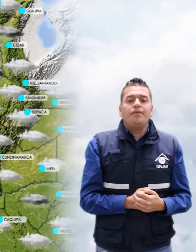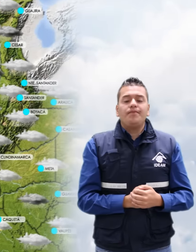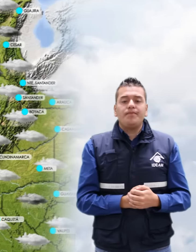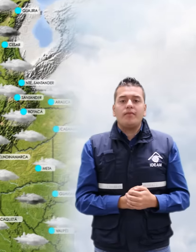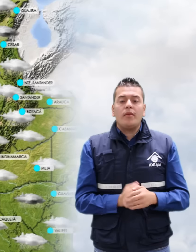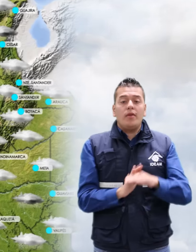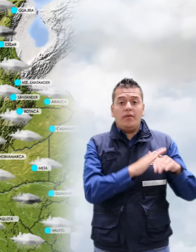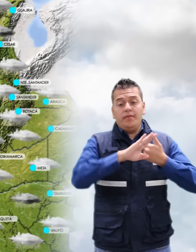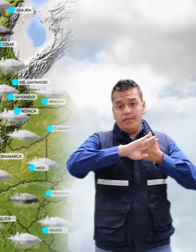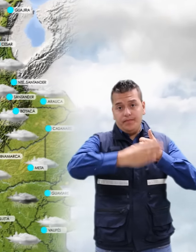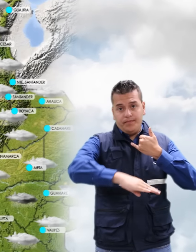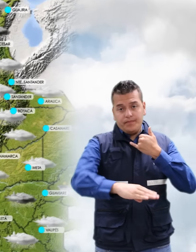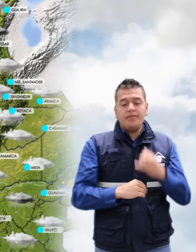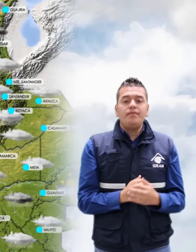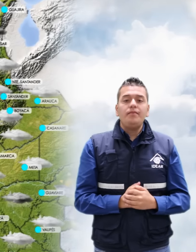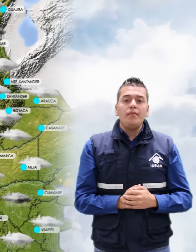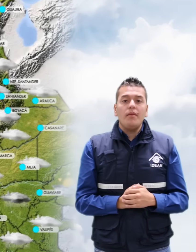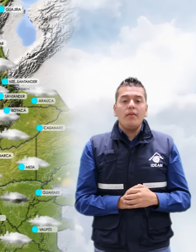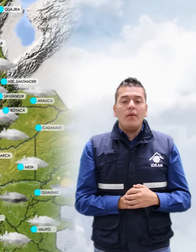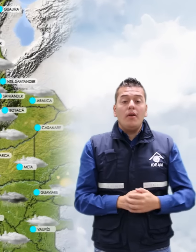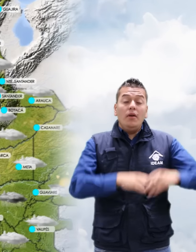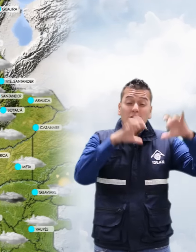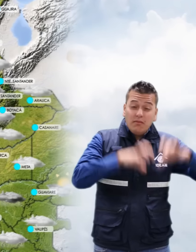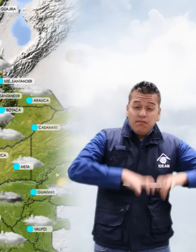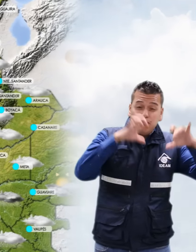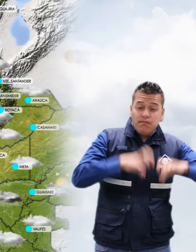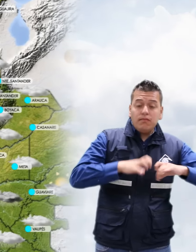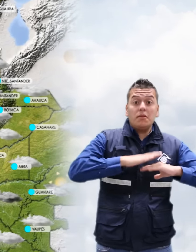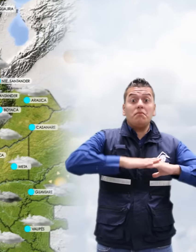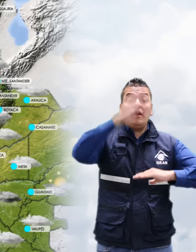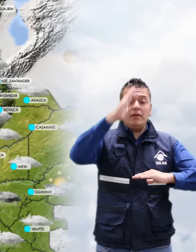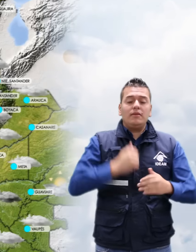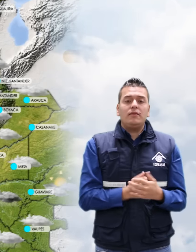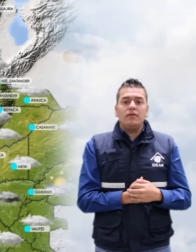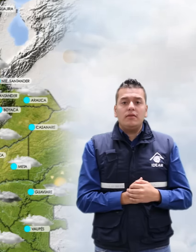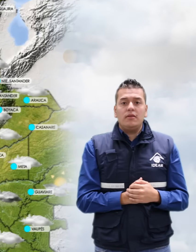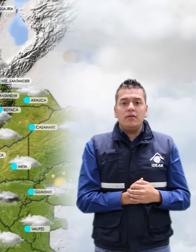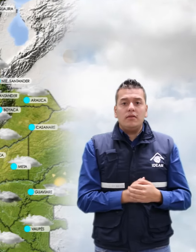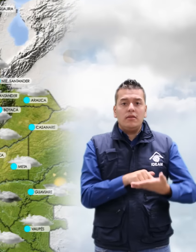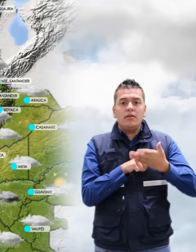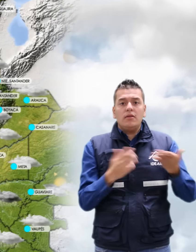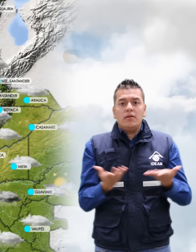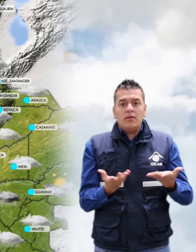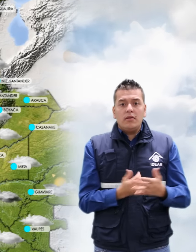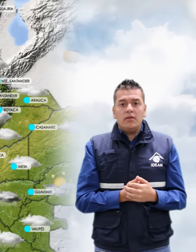región Andina, las lluvias de mayor predominio se presentarán en